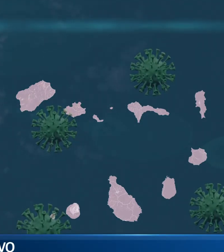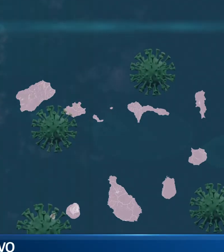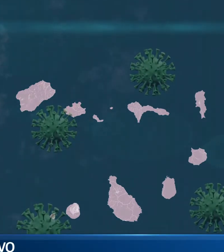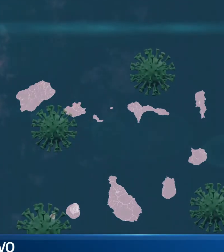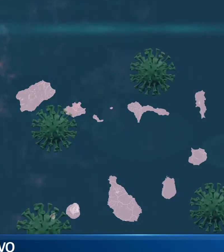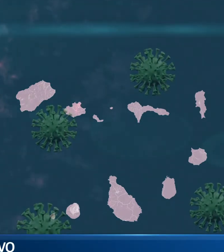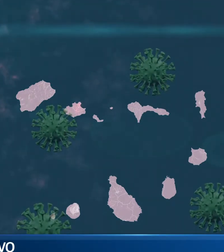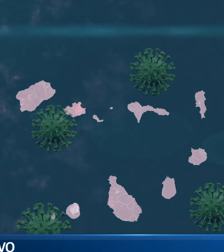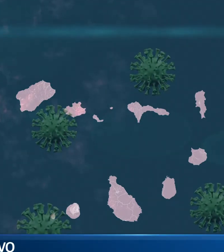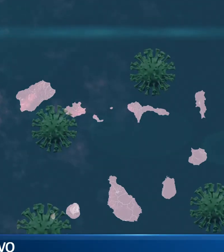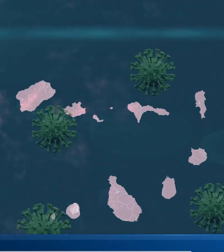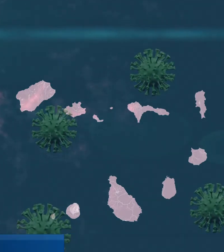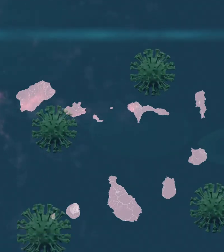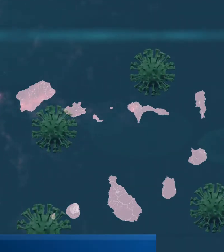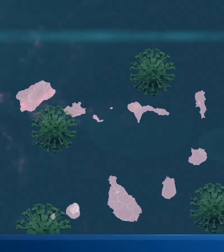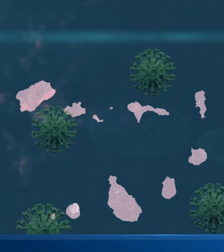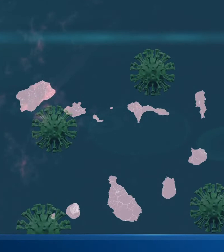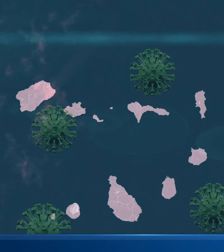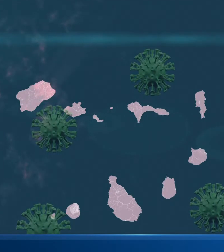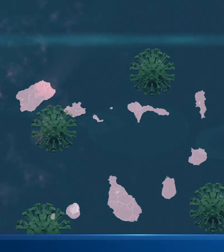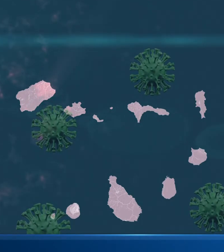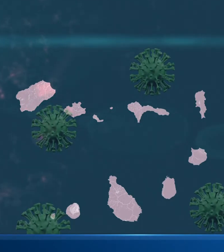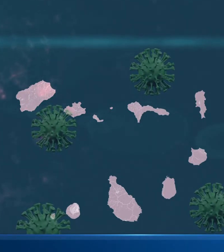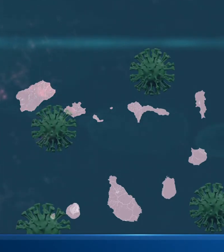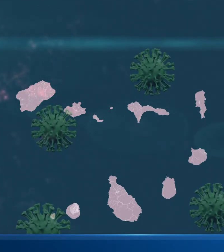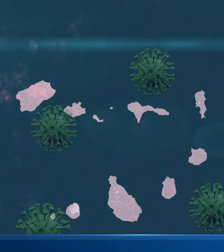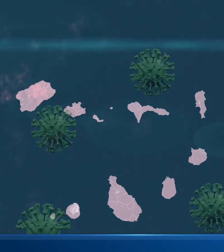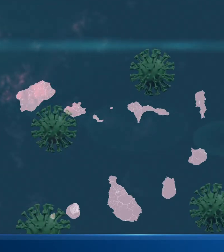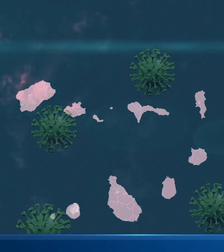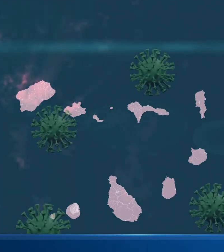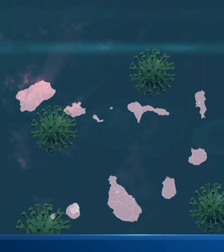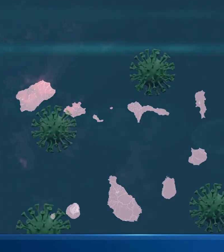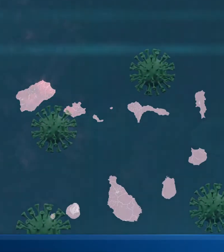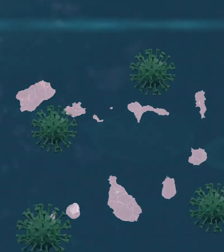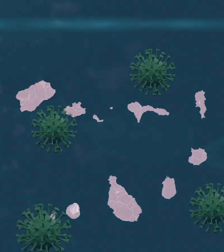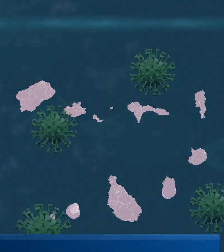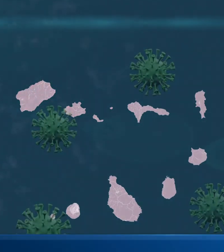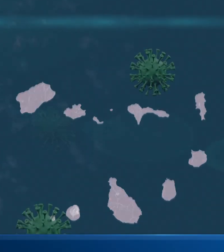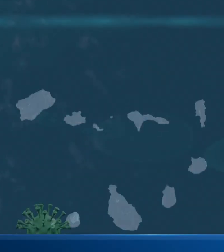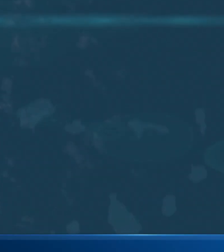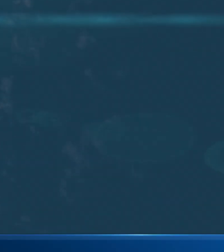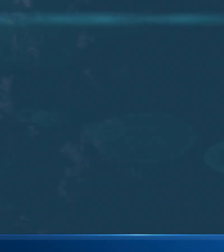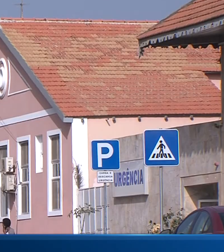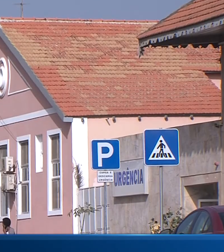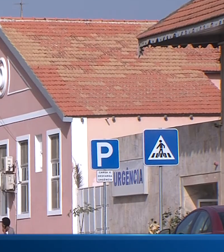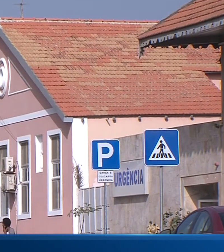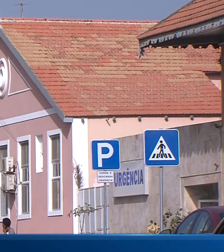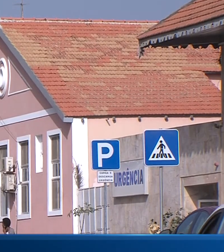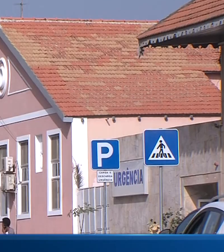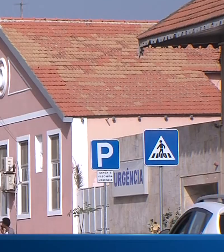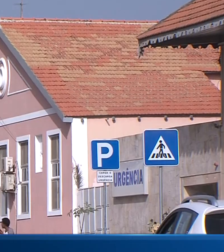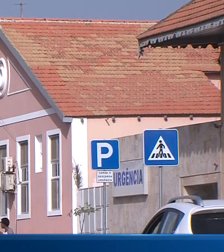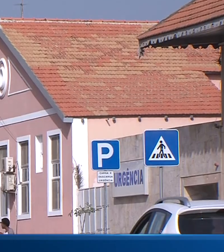56 na Boa Vista e 3 em São Vicente. O país continua com 37 casos